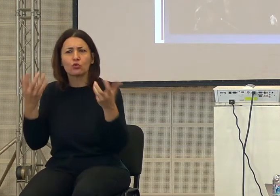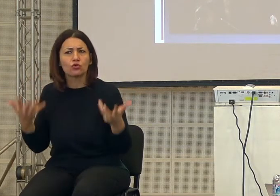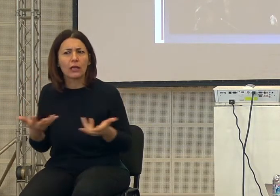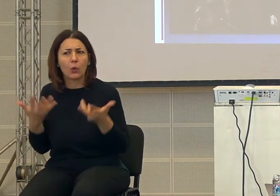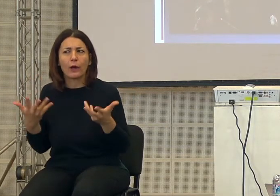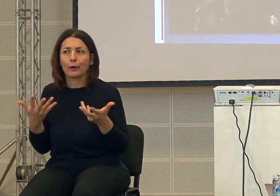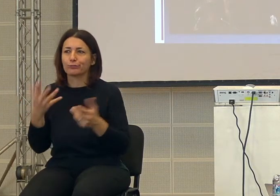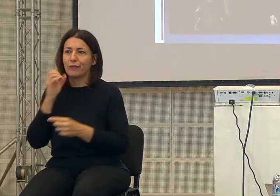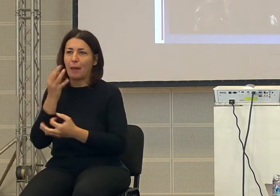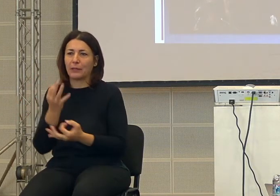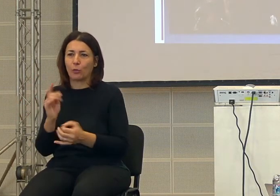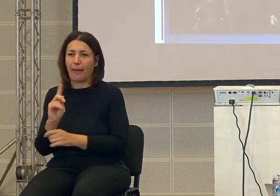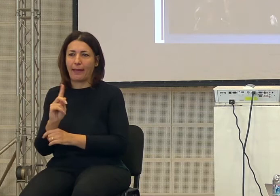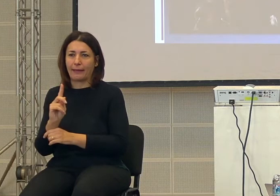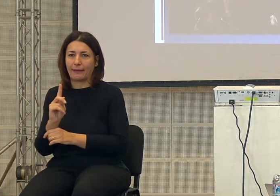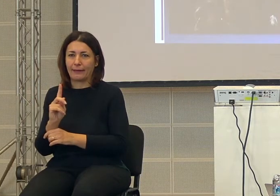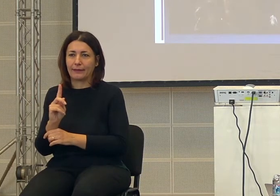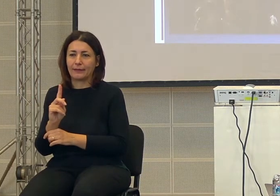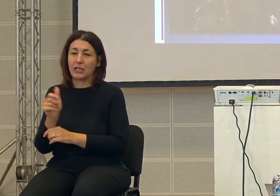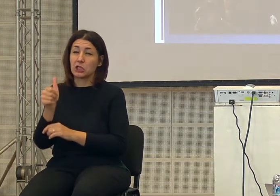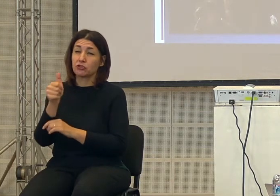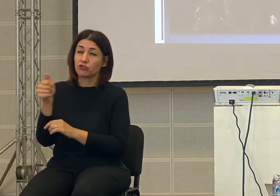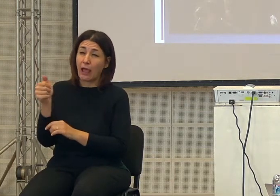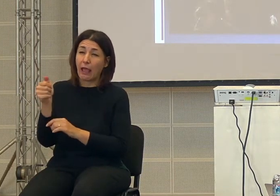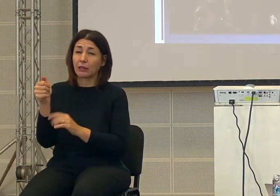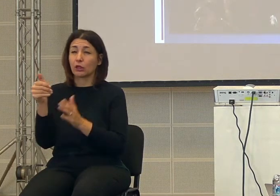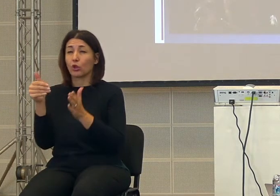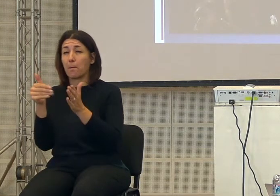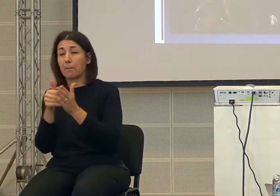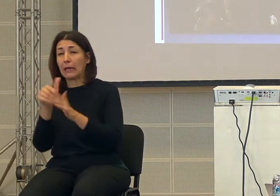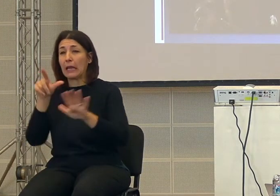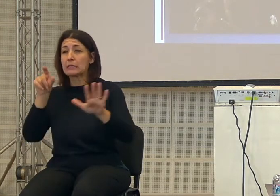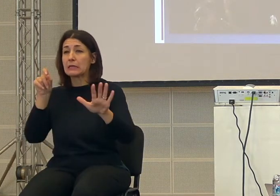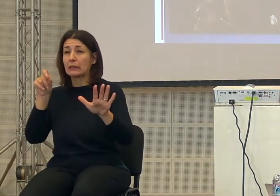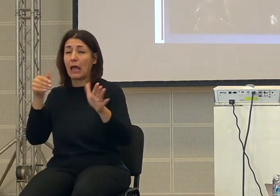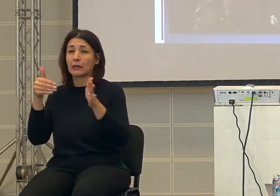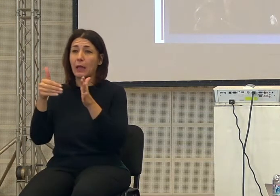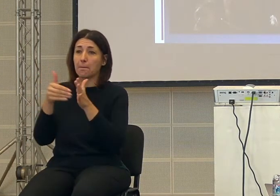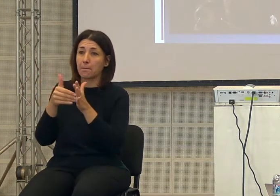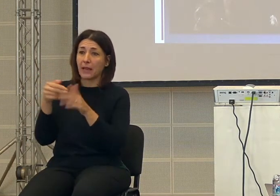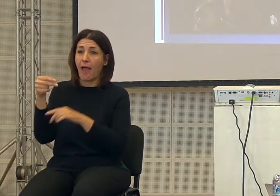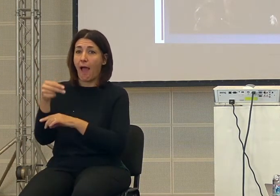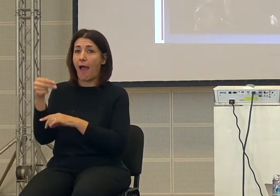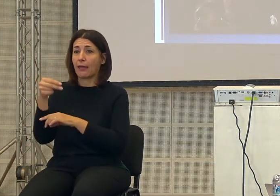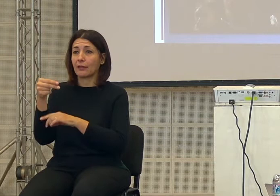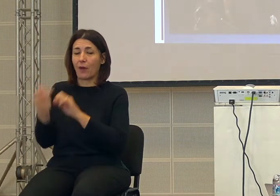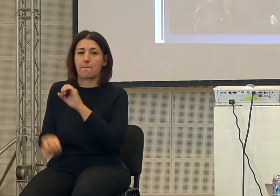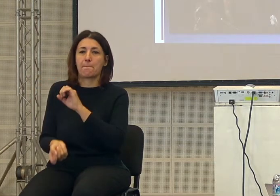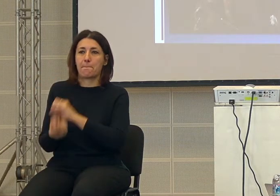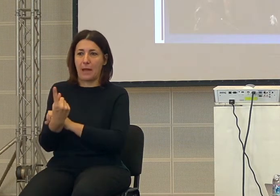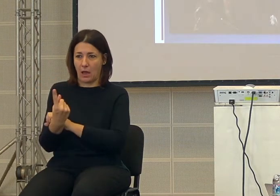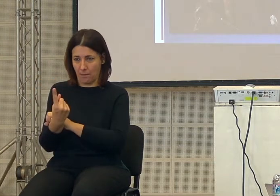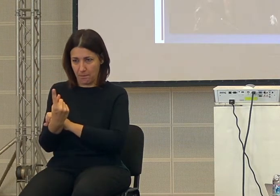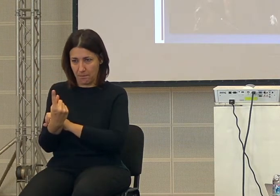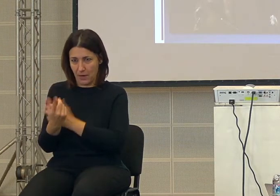capito bene cosa, circa 100.000, 70.000 anni fa e appare la nostra specie, questa è